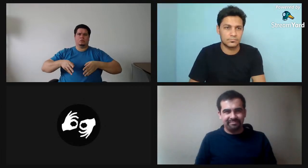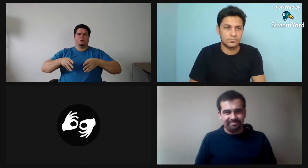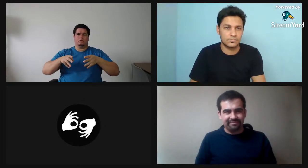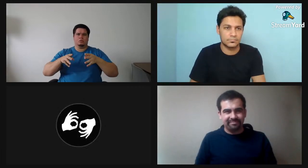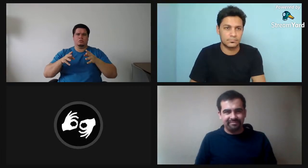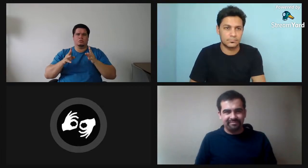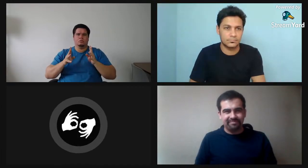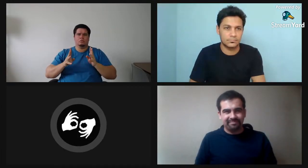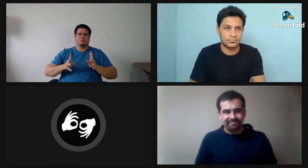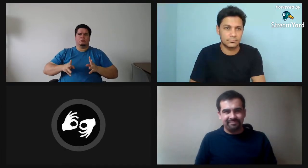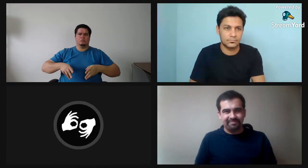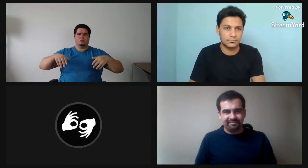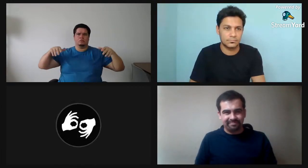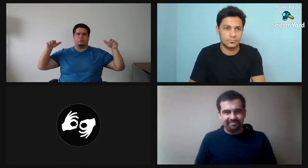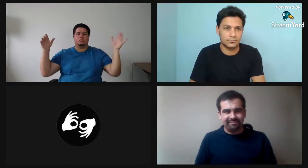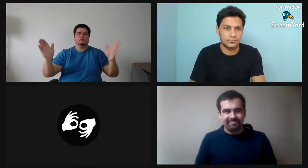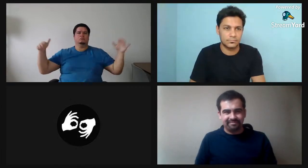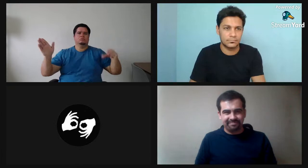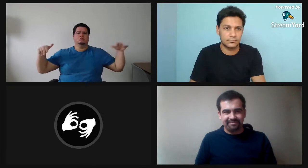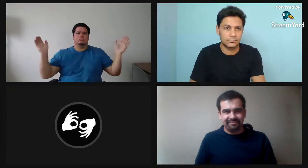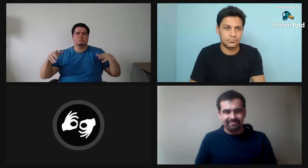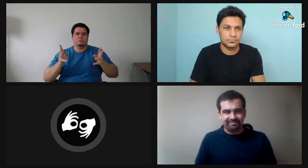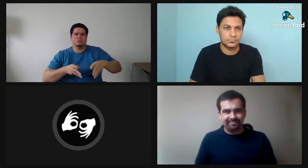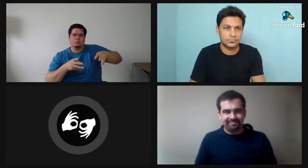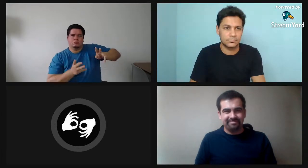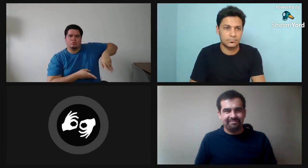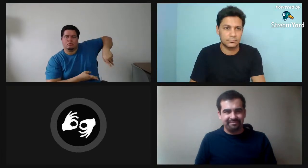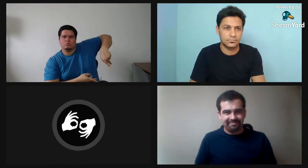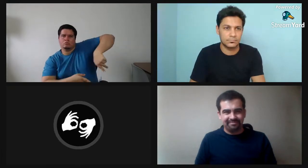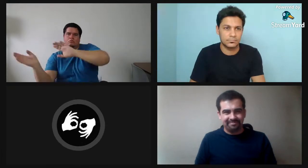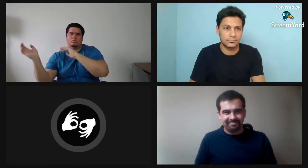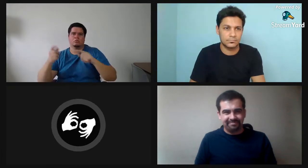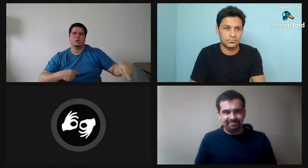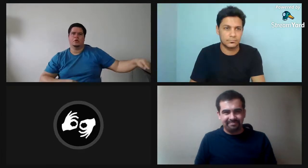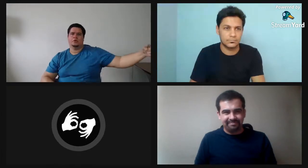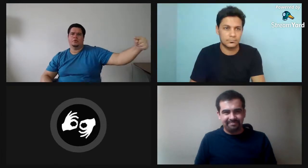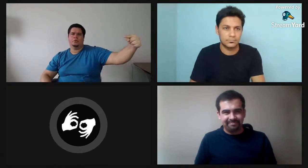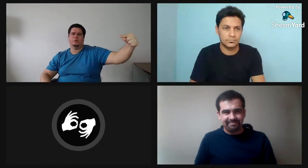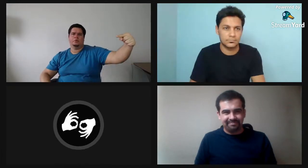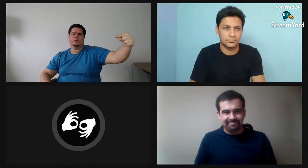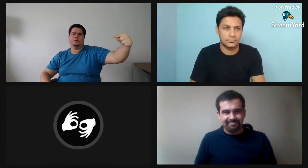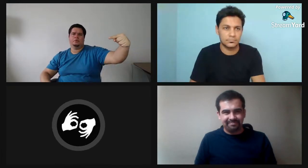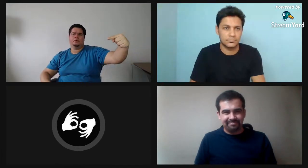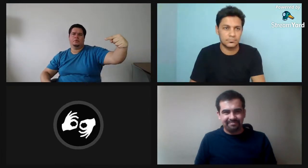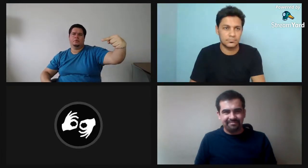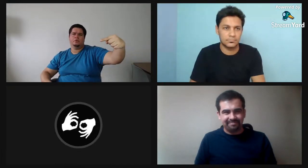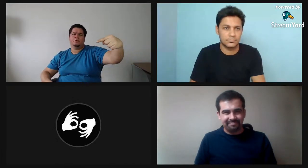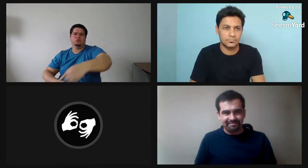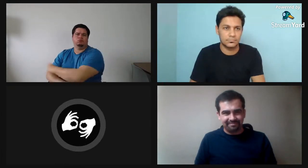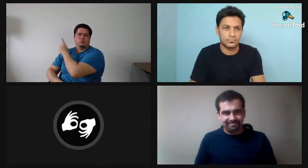Por ejemplo, si yo estoy representando el movimiento de unas alas. Ver cómo se mueven las patas.